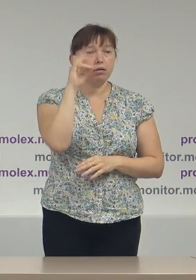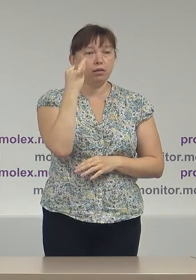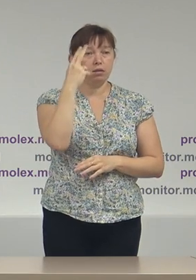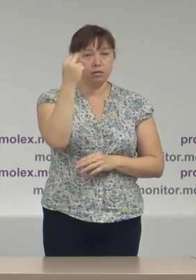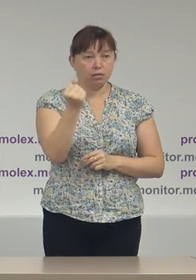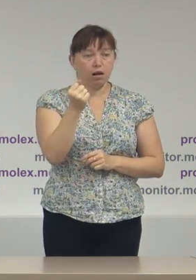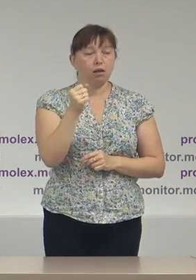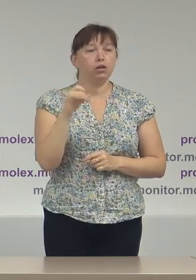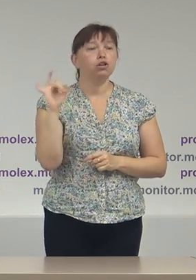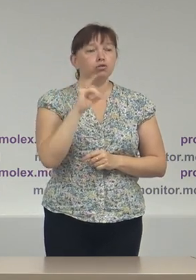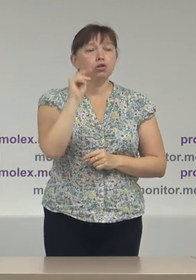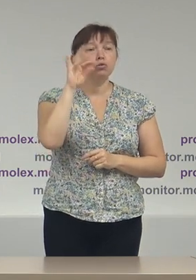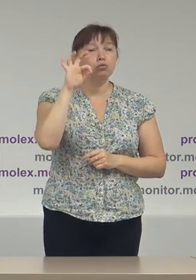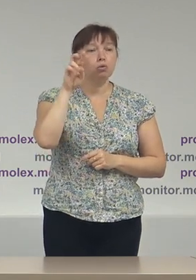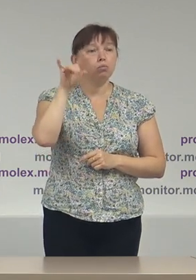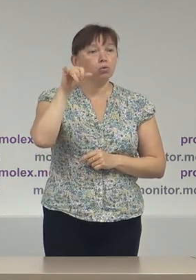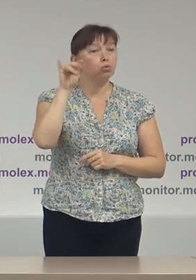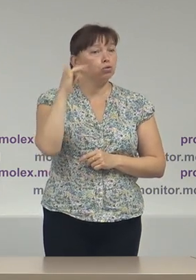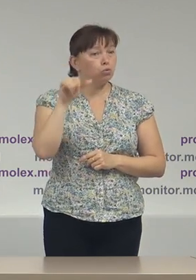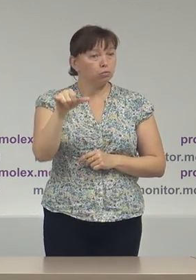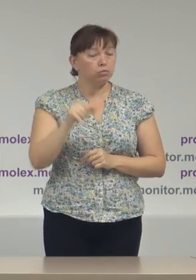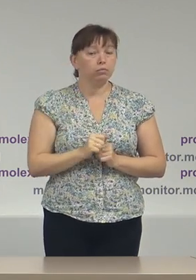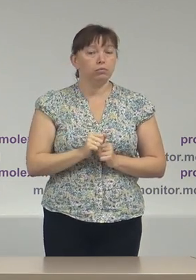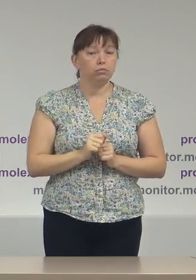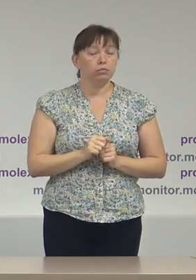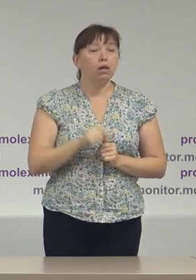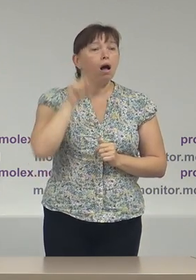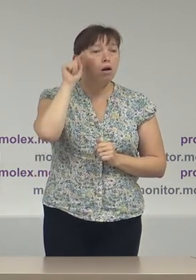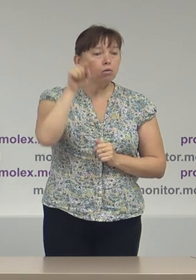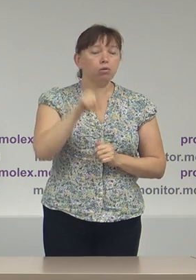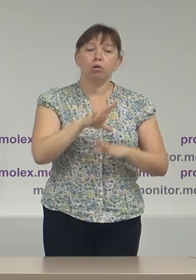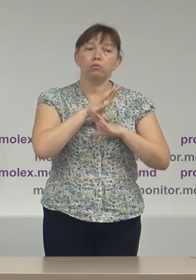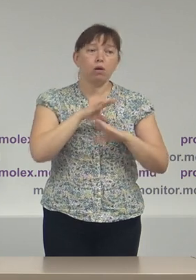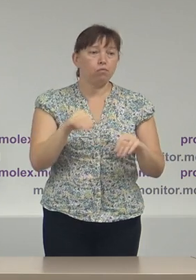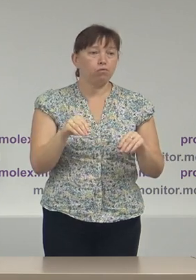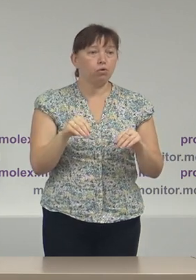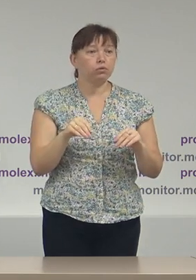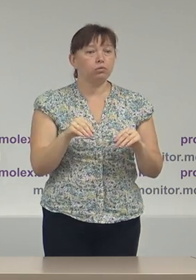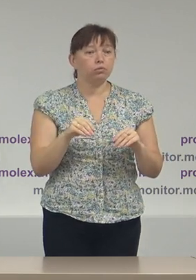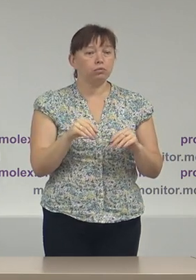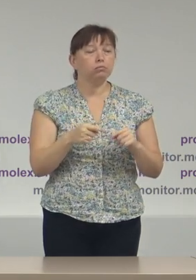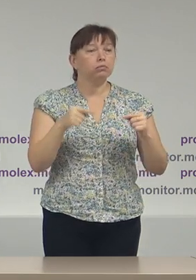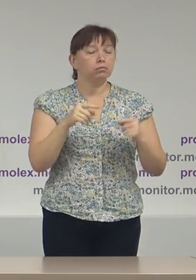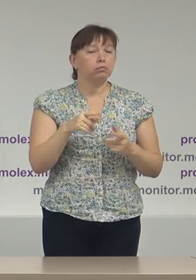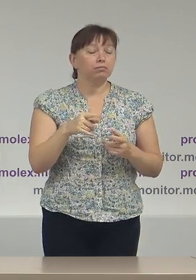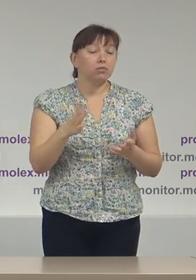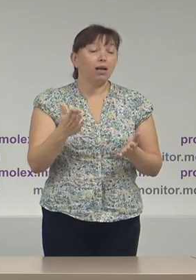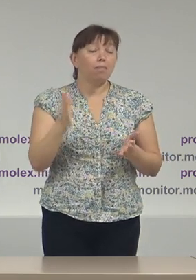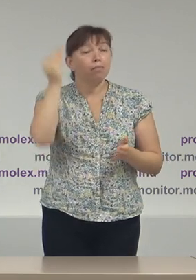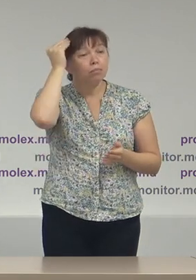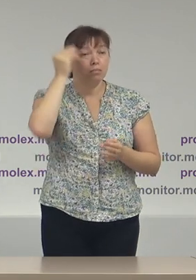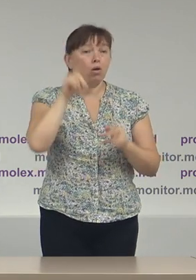Cioburciu dar ele nu au fost potrivit observatorilor